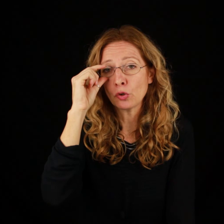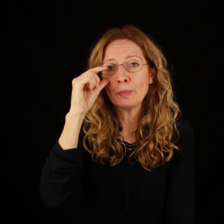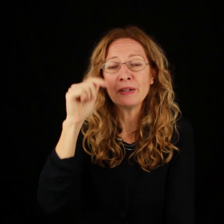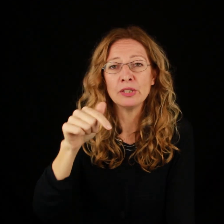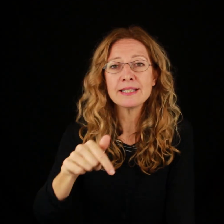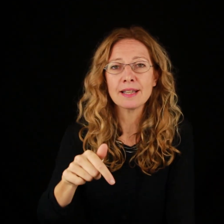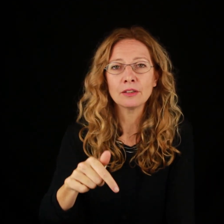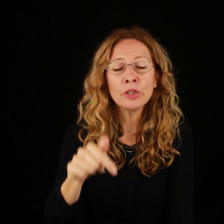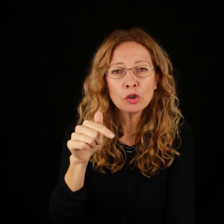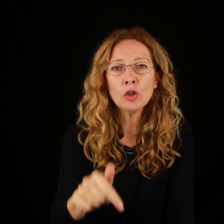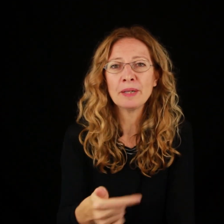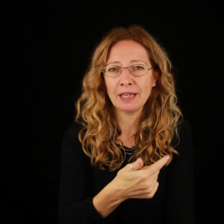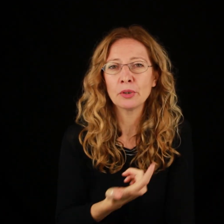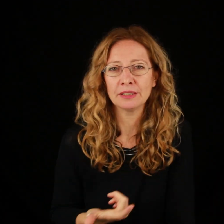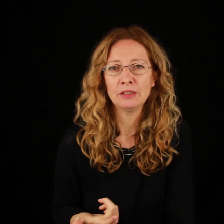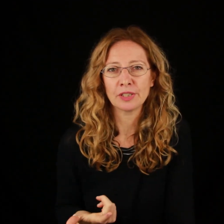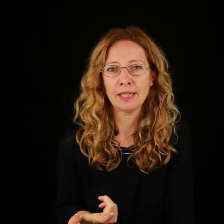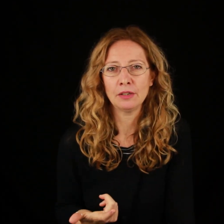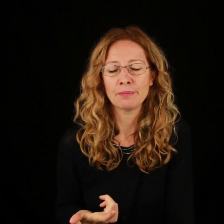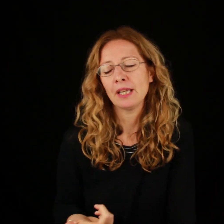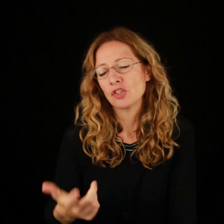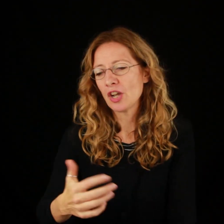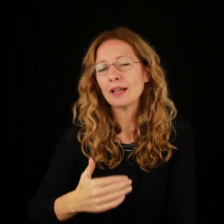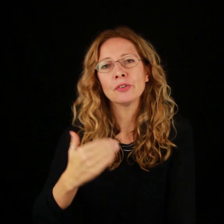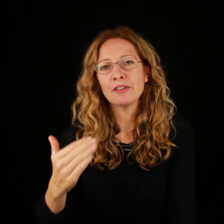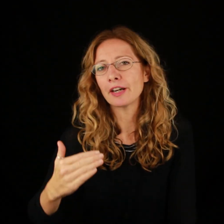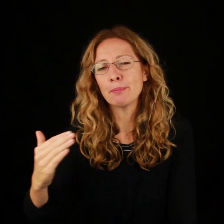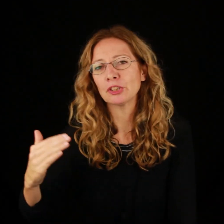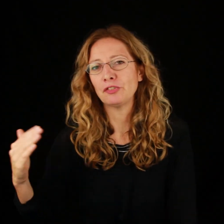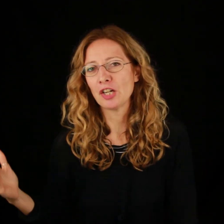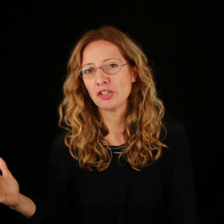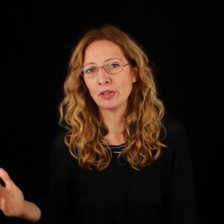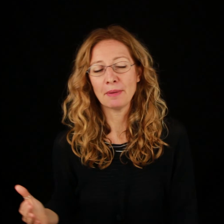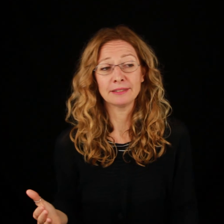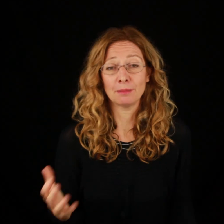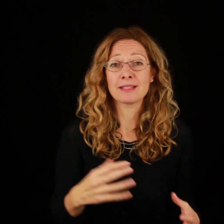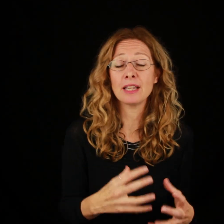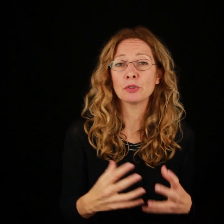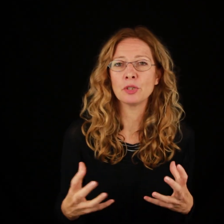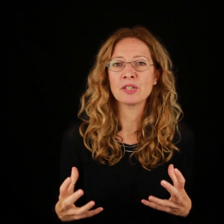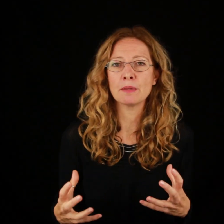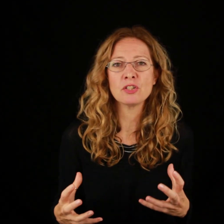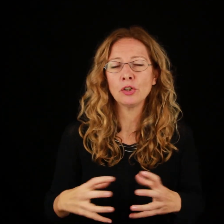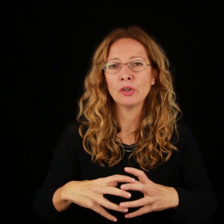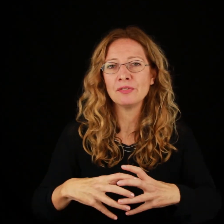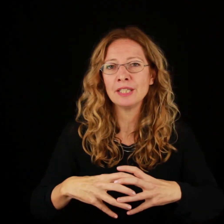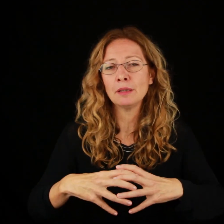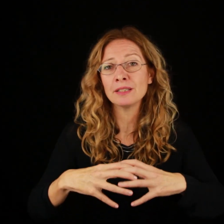colpevolizza, lo incolpa della morte del fratello. Già non aveva rapporti facili con la madre, ma a seguito di questo episodio evidentemente